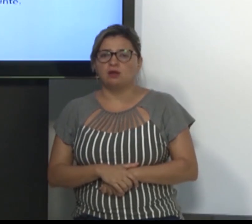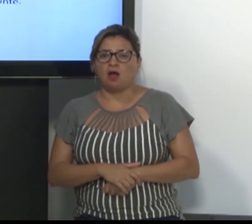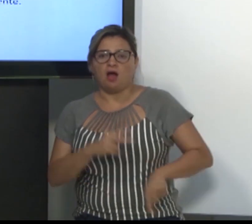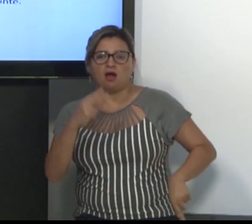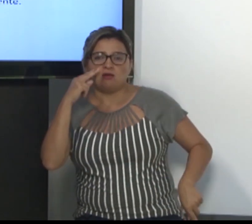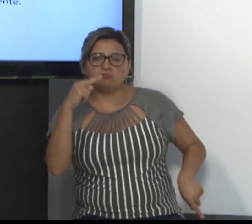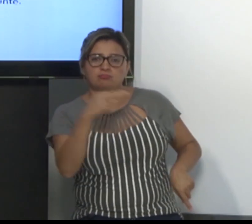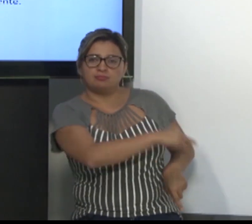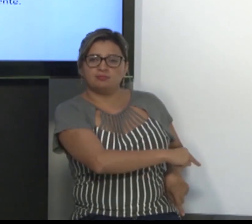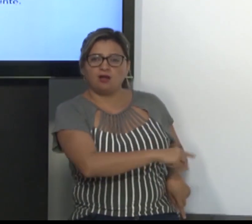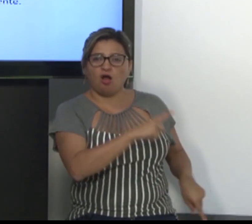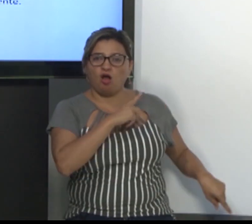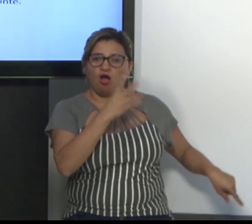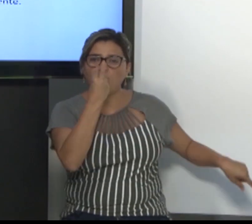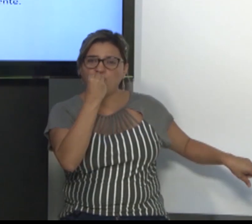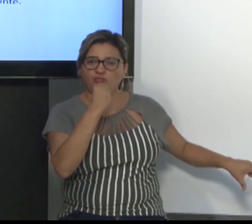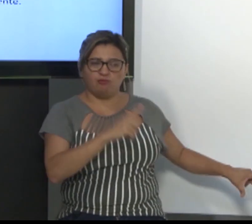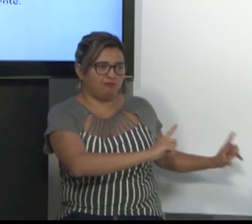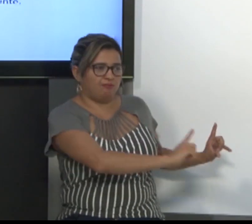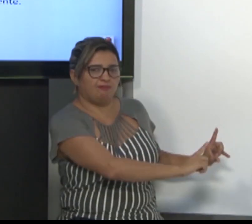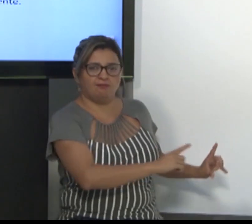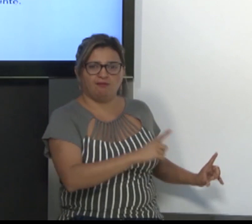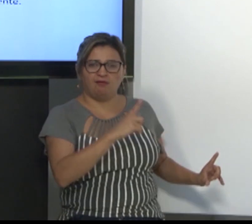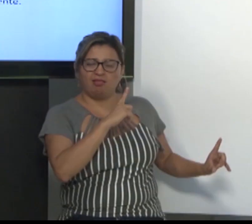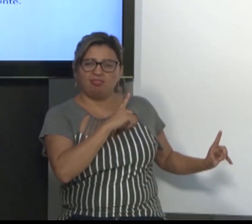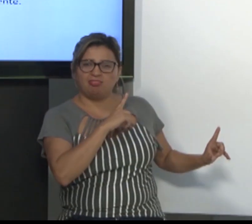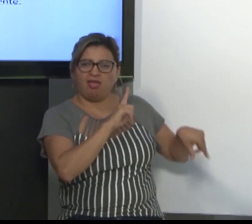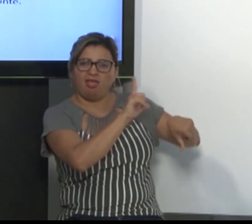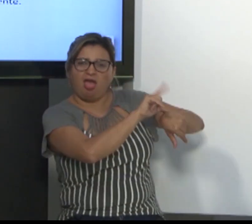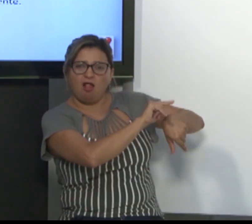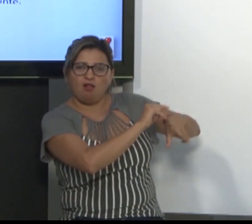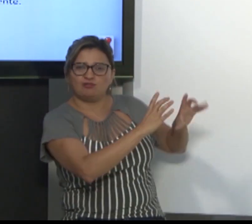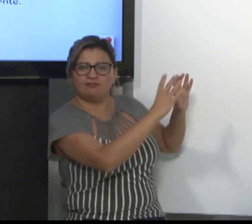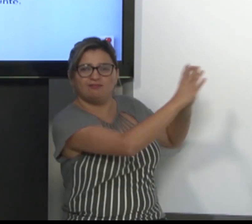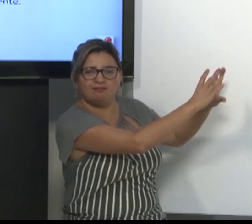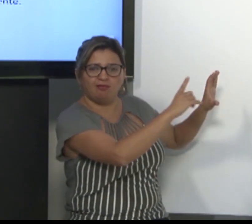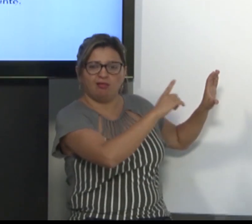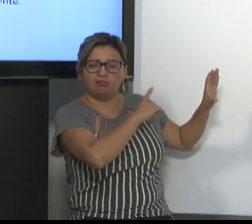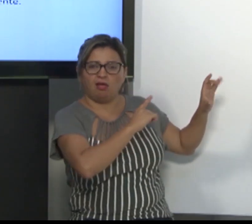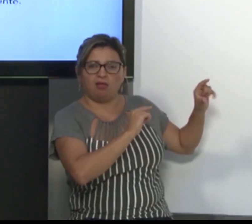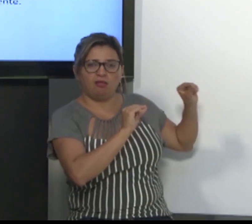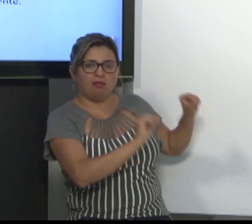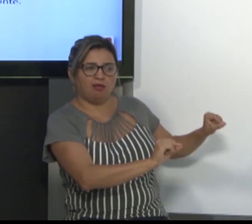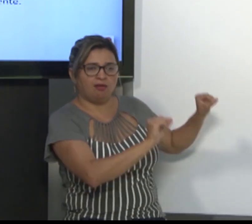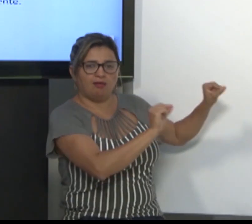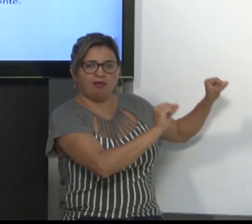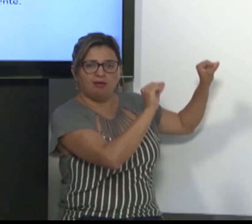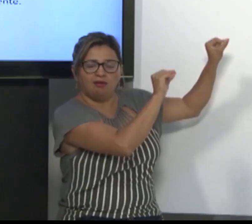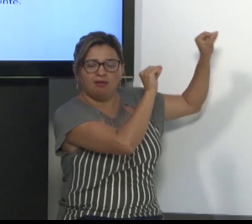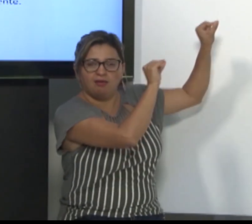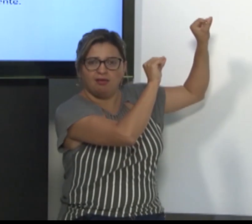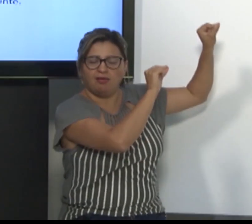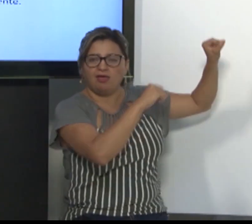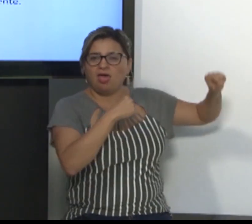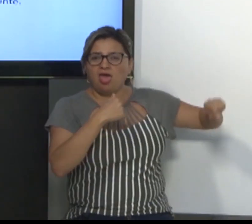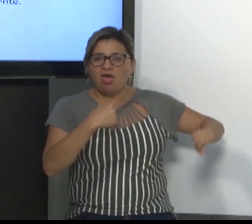Este vídeo, ele está bem organizado. Eu consigo manter a minha atenção nele, enquanto